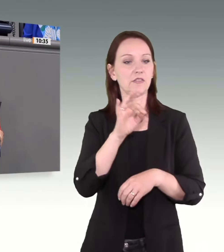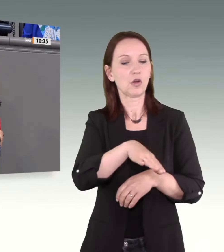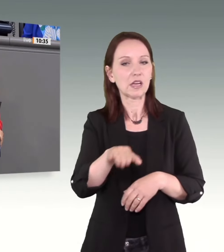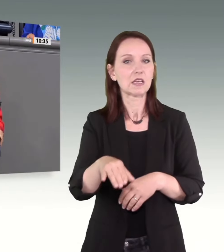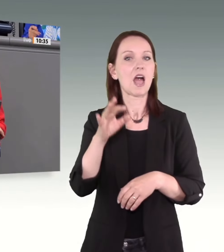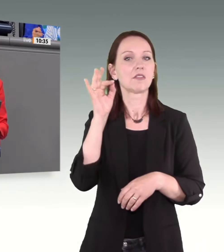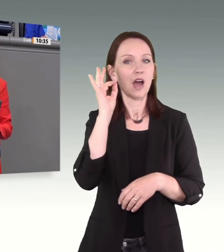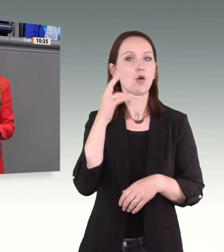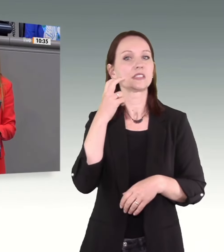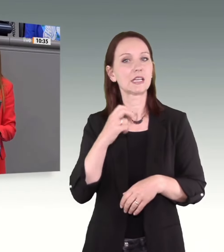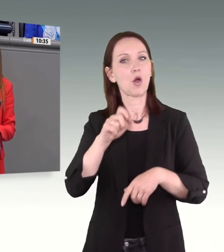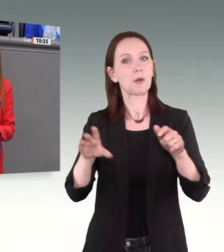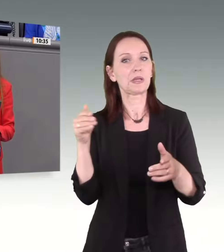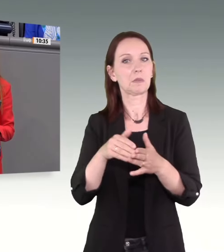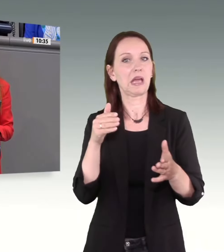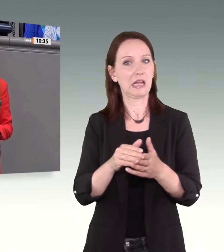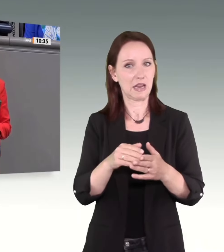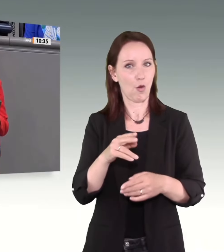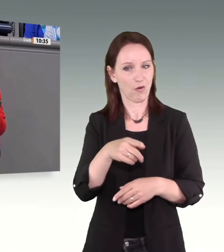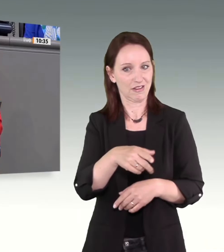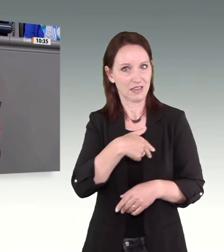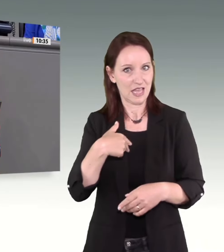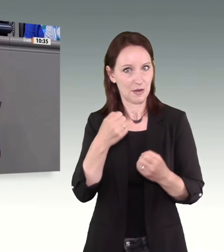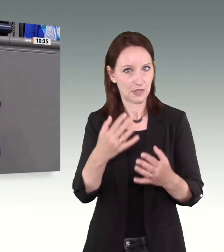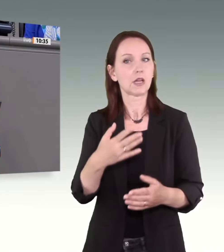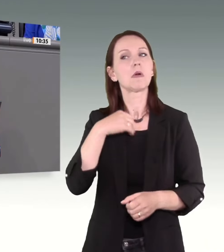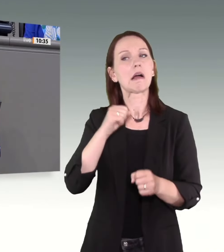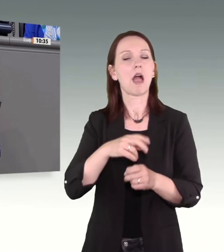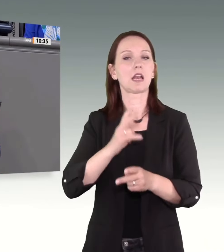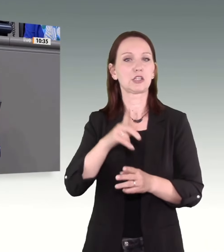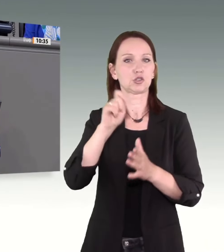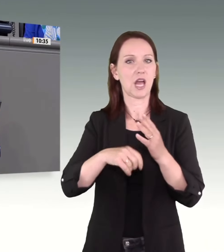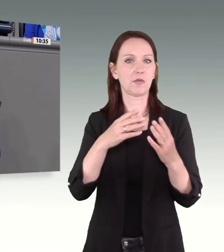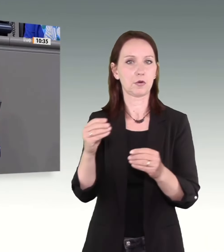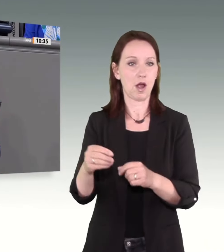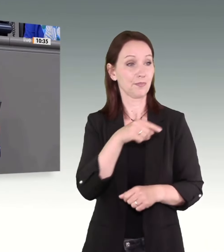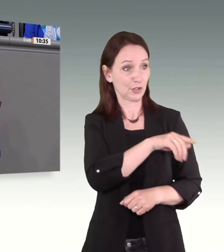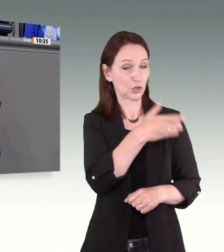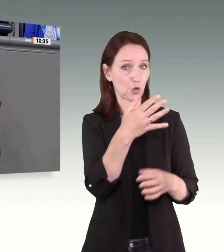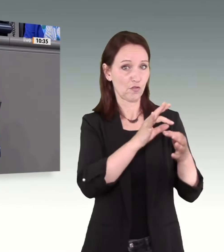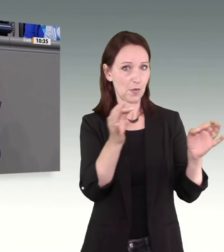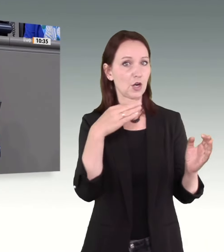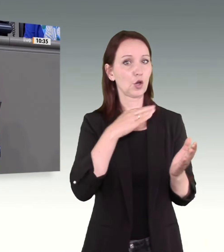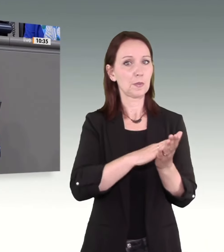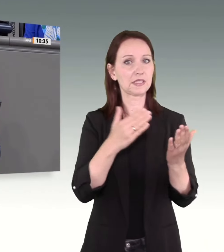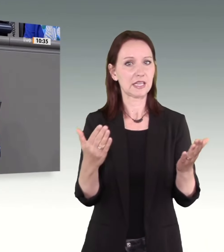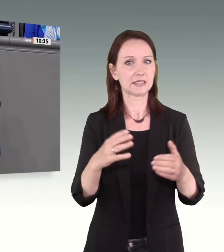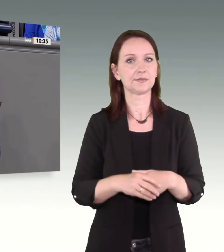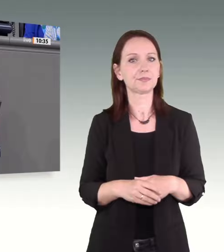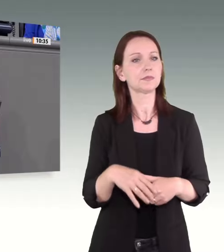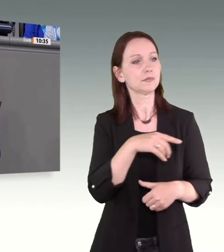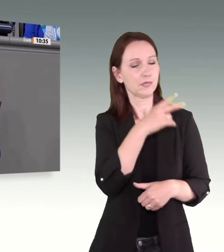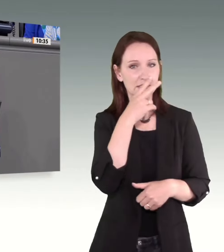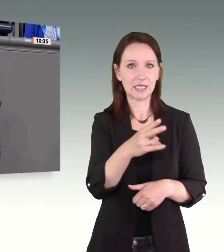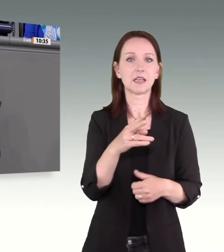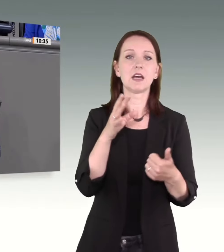mit Behinderungen angemessen bestraft werden. Ich übersetze das mal. Was haben aus Ihrer Sicht Frauen, Kinder, Senioren und Menschen mit